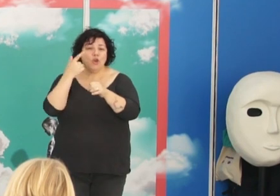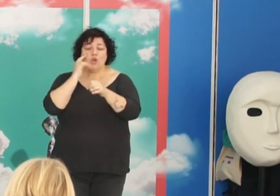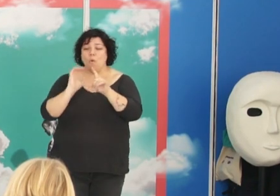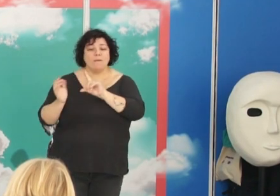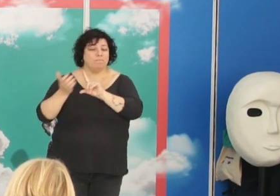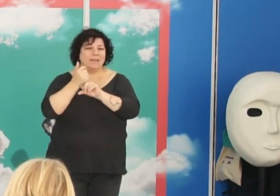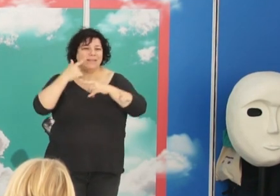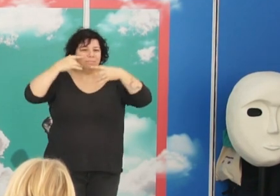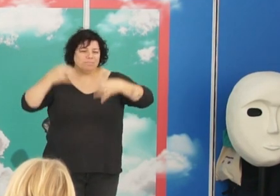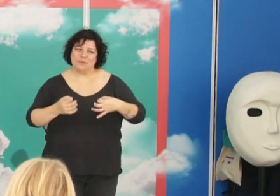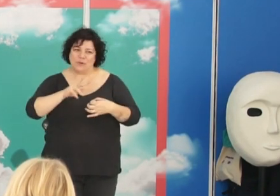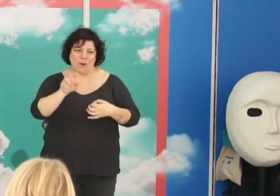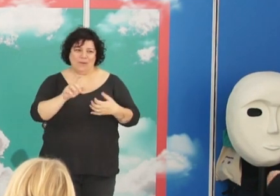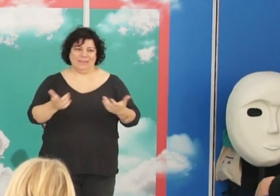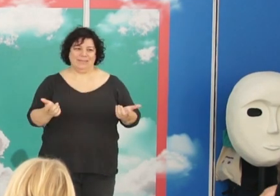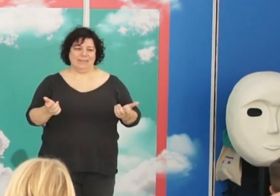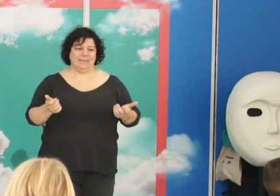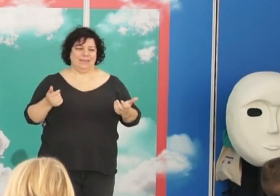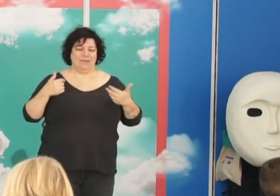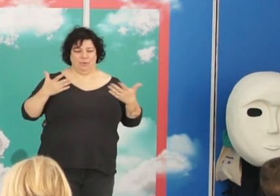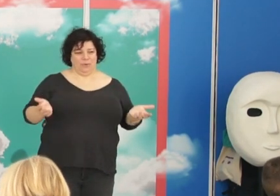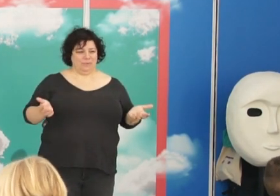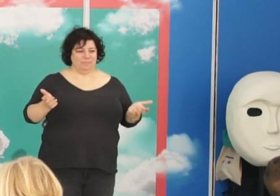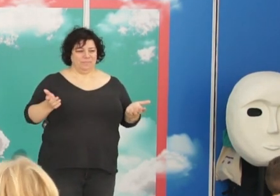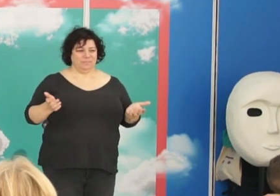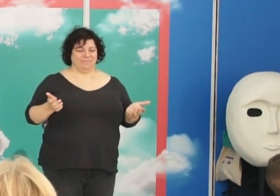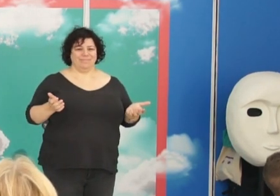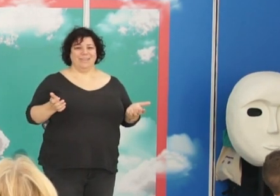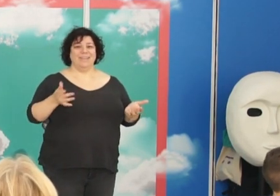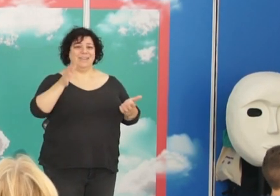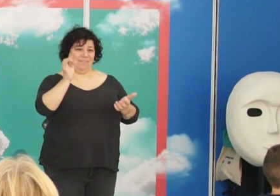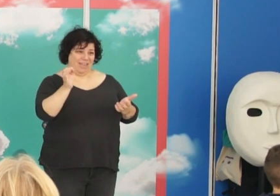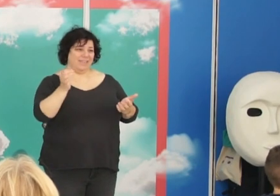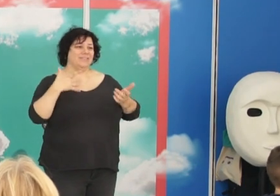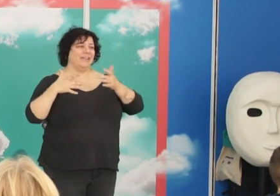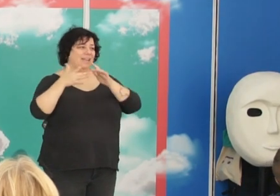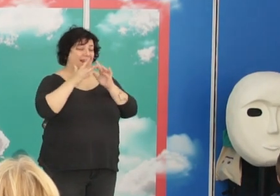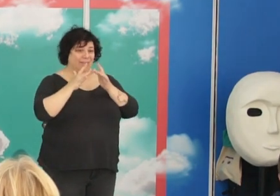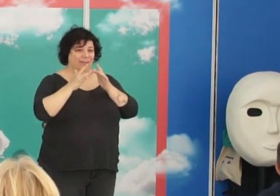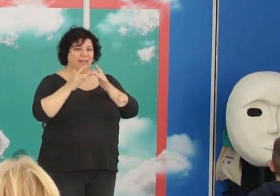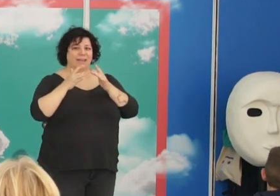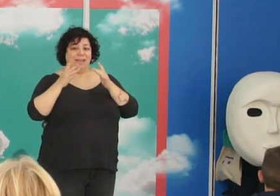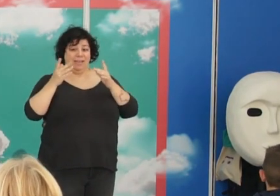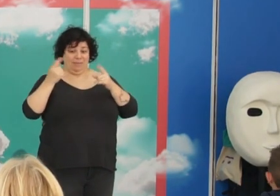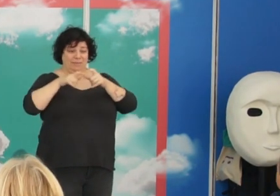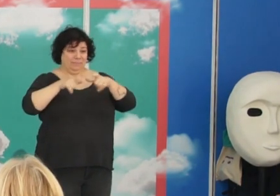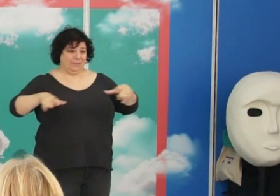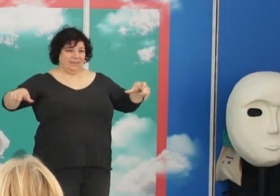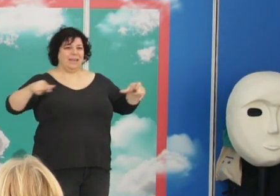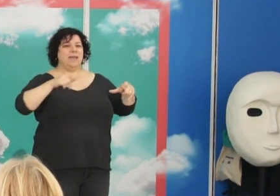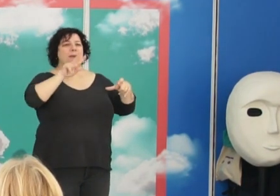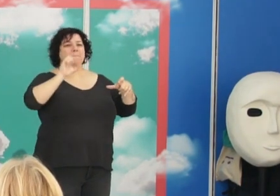confirmación en ninguna fuente y me ha dado apurillo, pero bueno, que sí que tuvo esa relación y en ese banquete quienes sí estaban eran